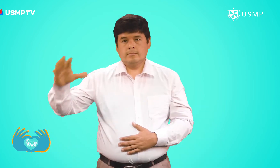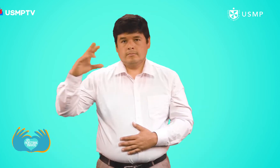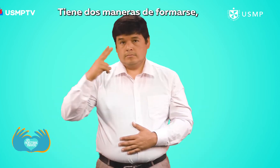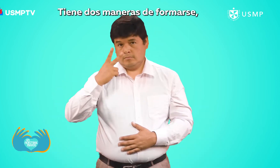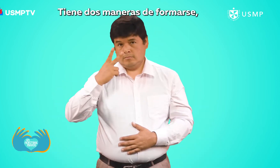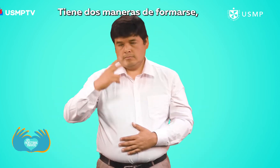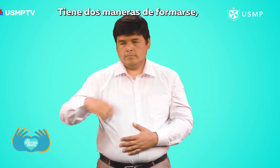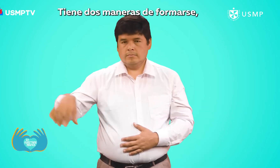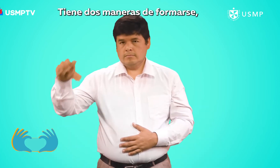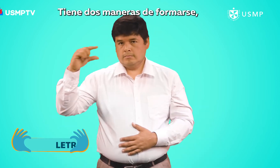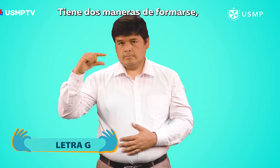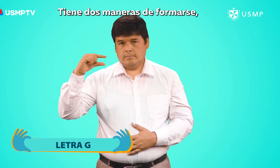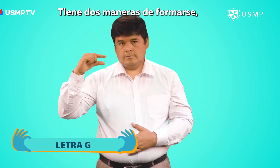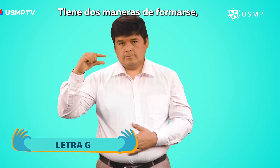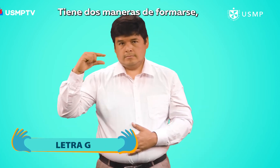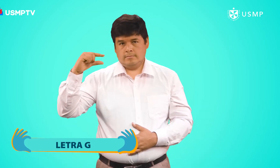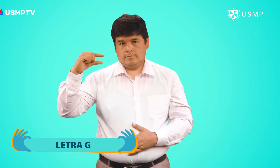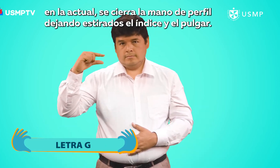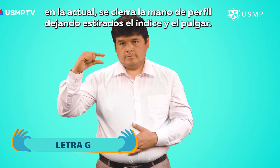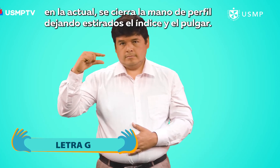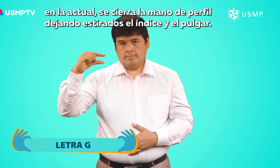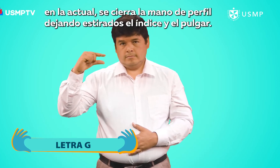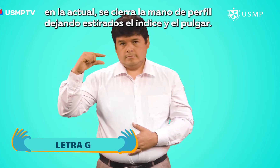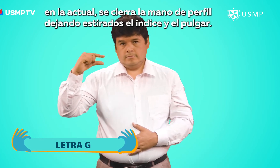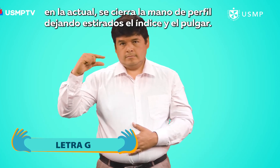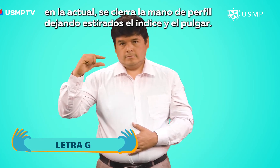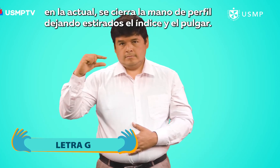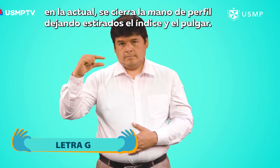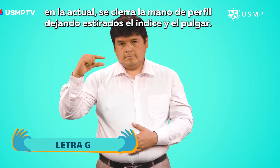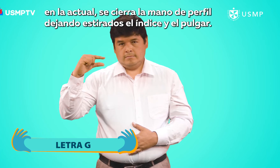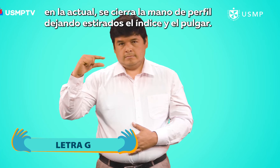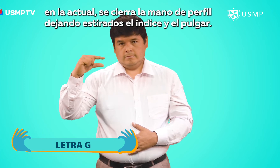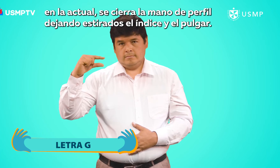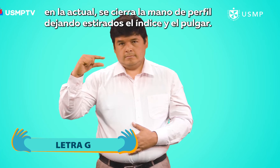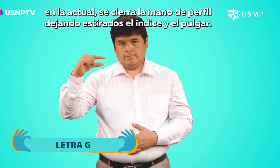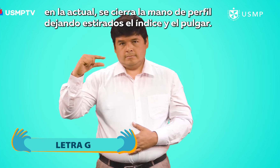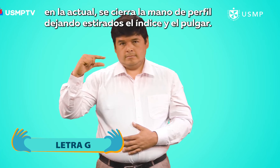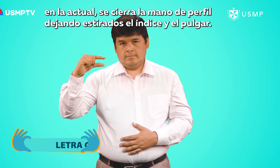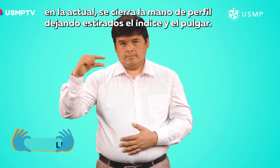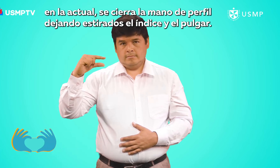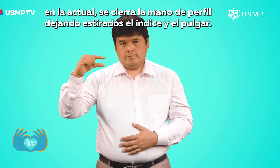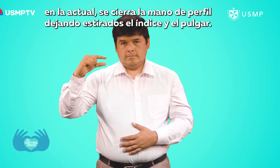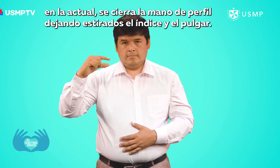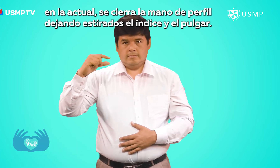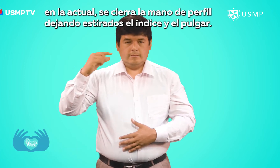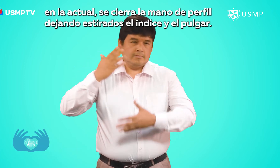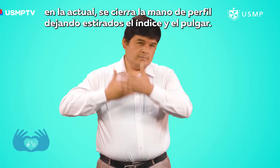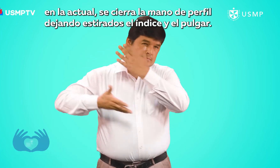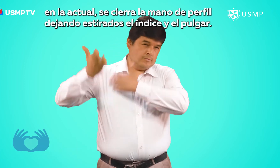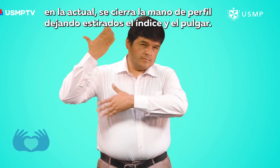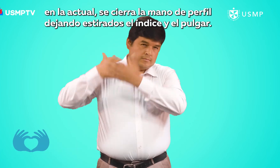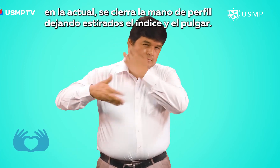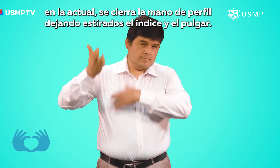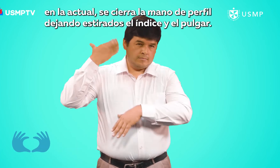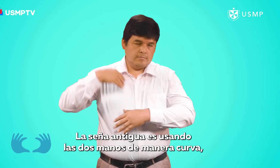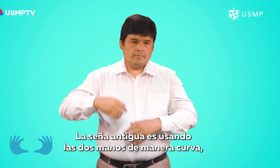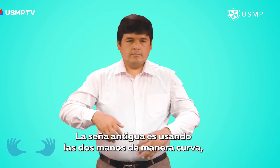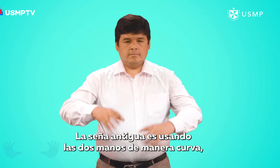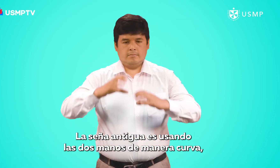Tiene dos maneras de formarse. En la actual, se cierra la mano de perfil dejando estirados el índice y el pulgar. La seña antigua es